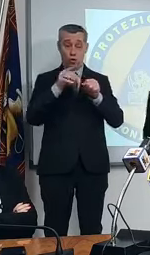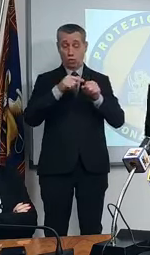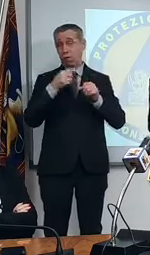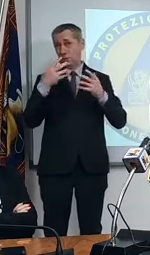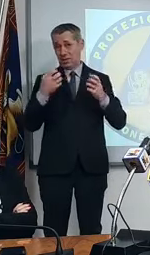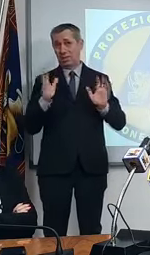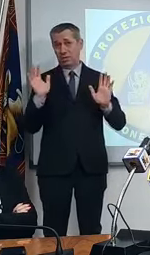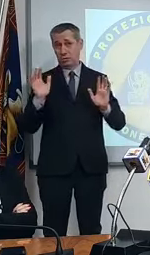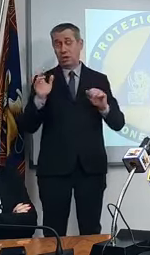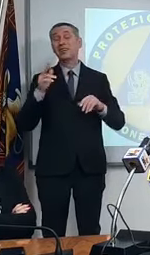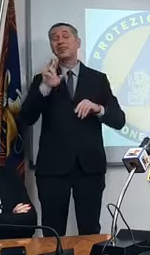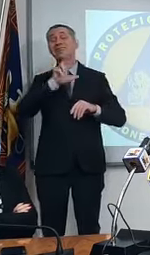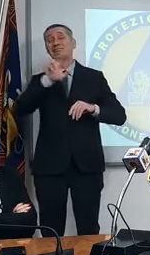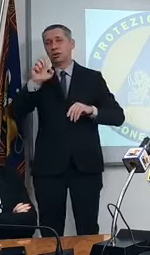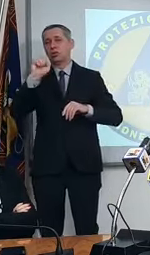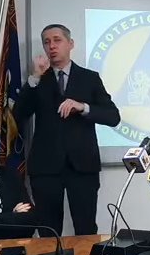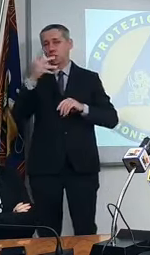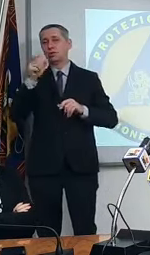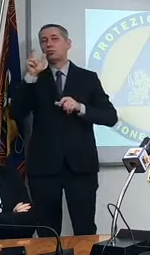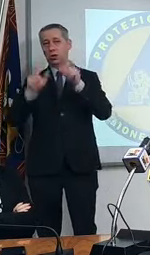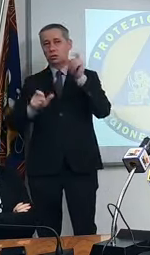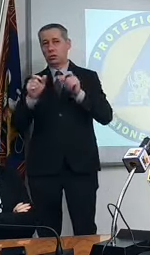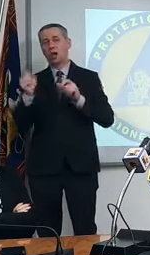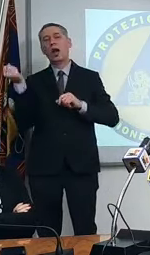315 persone in terapia intensiva,